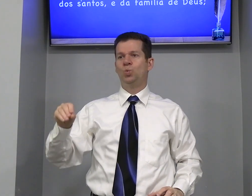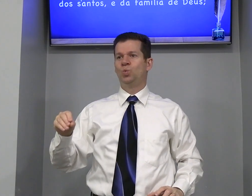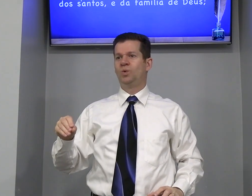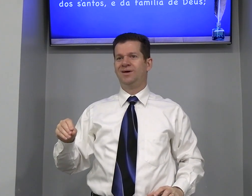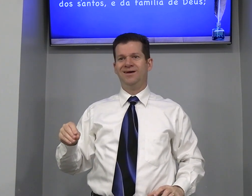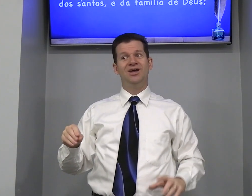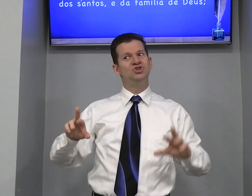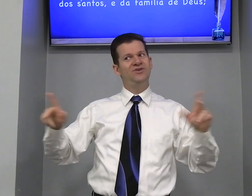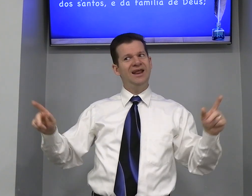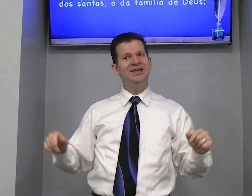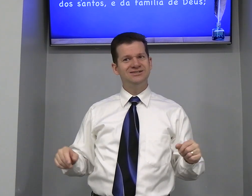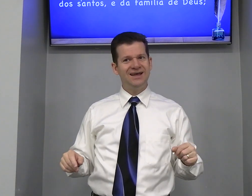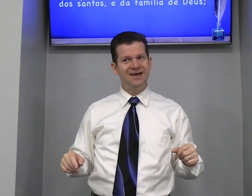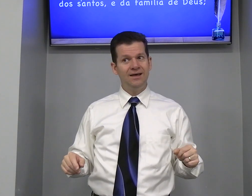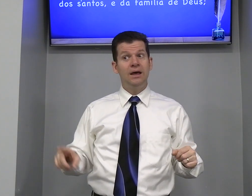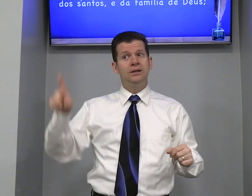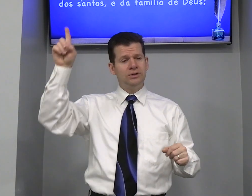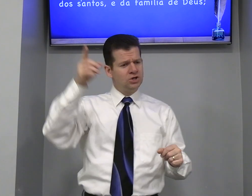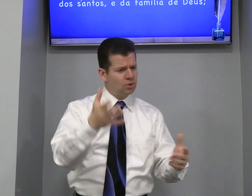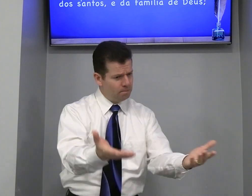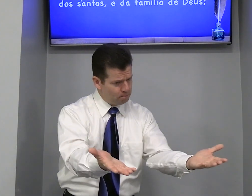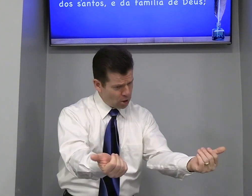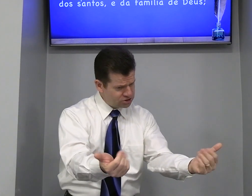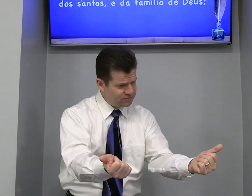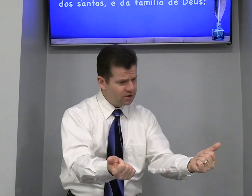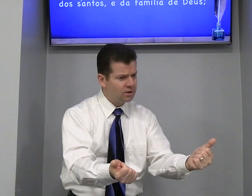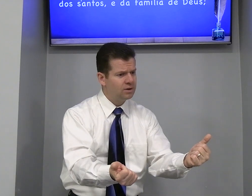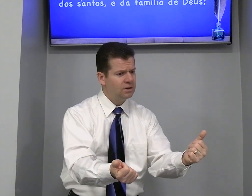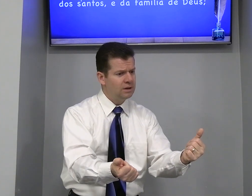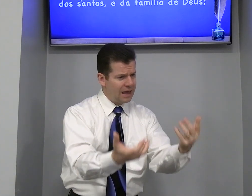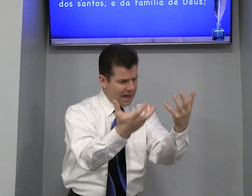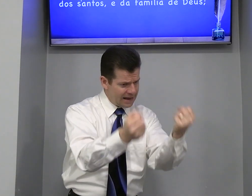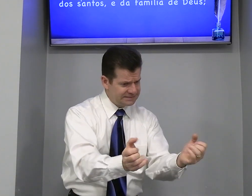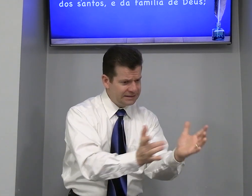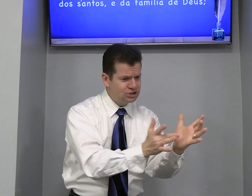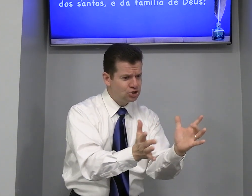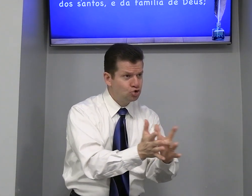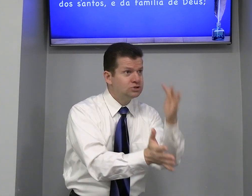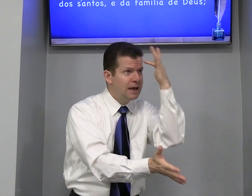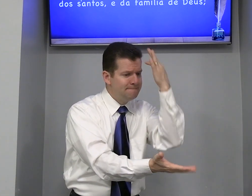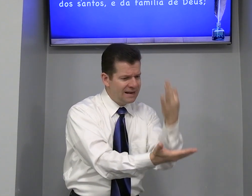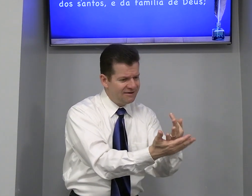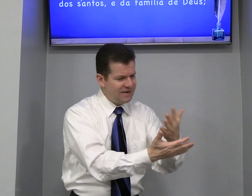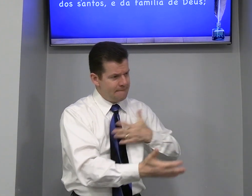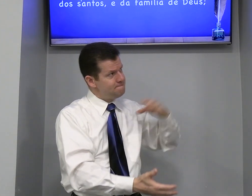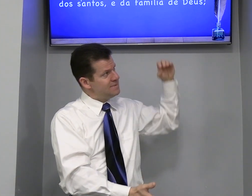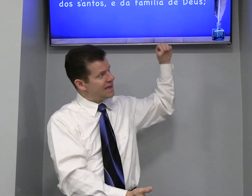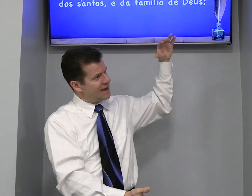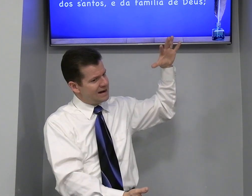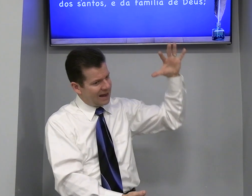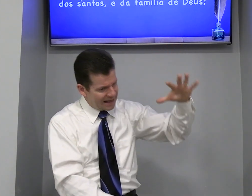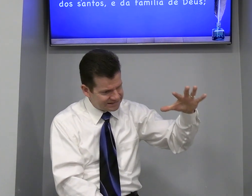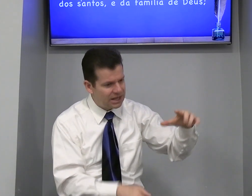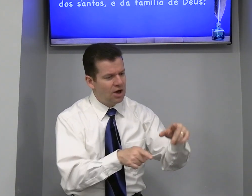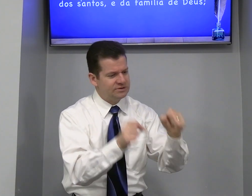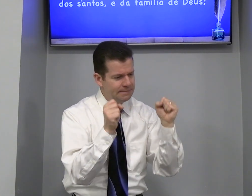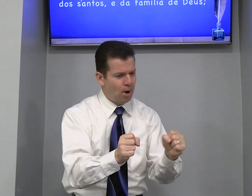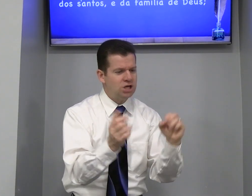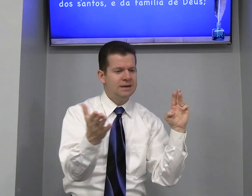Diferente Né? Então Deus Pode vir Aceita Jesus Pela fé Minha graça Você pode